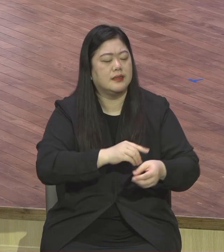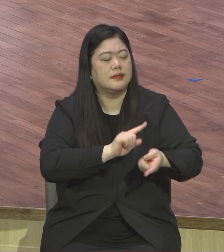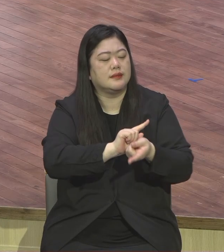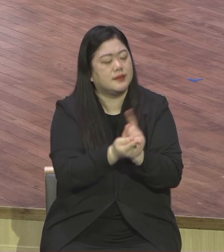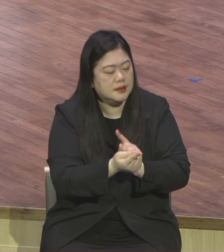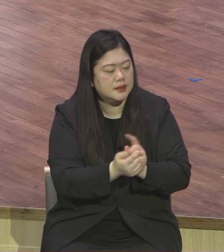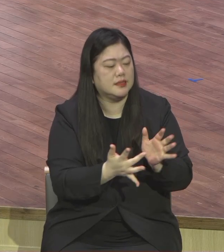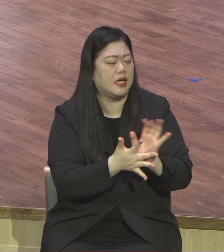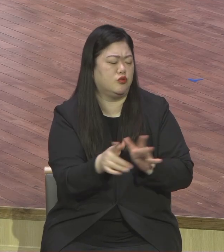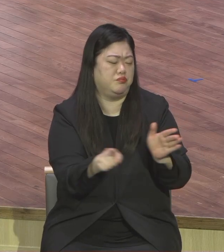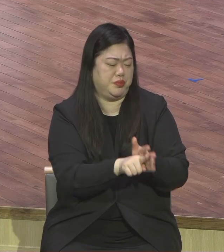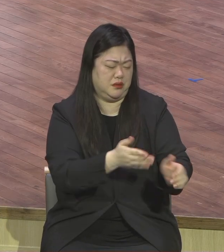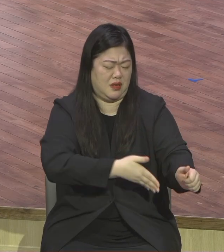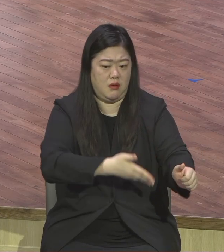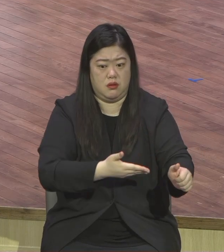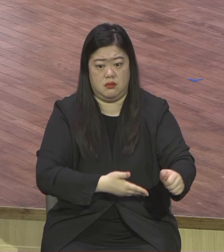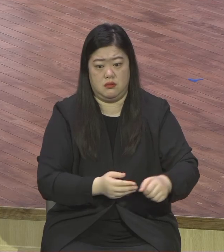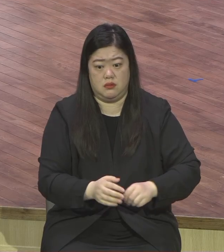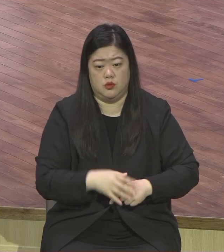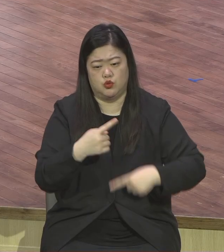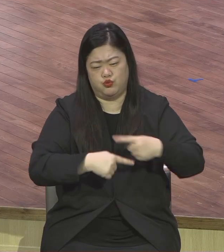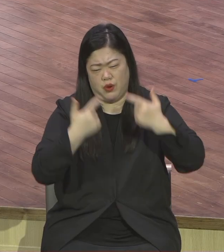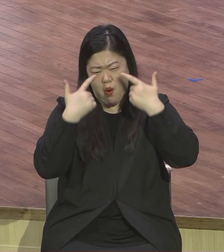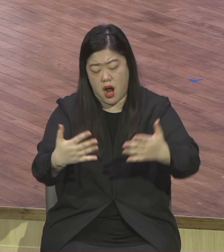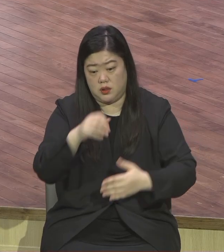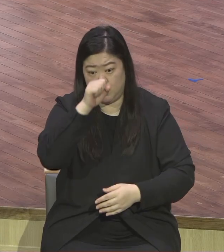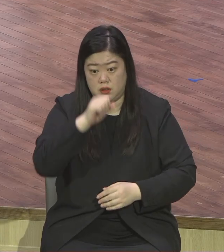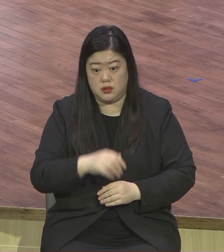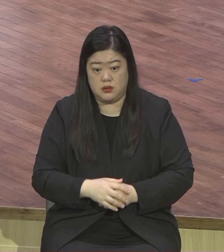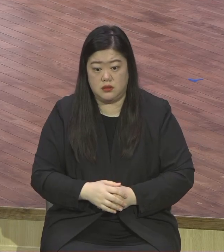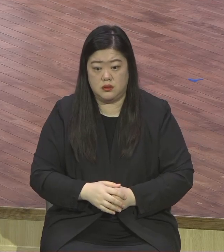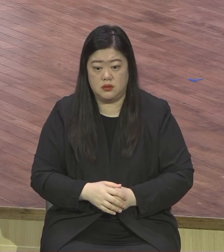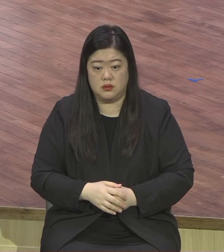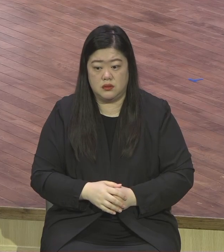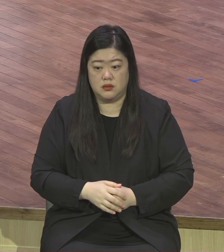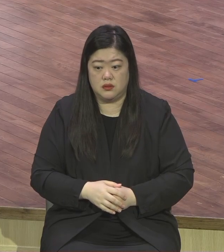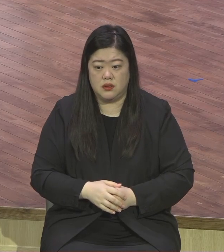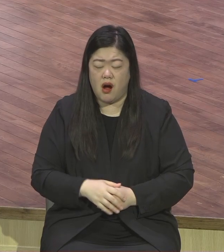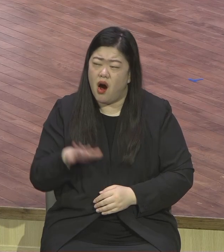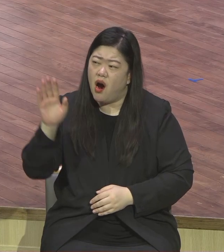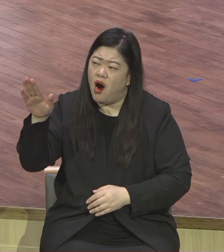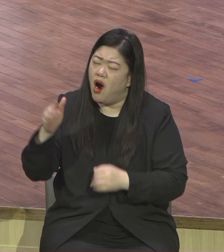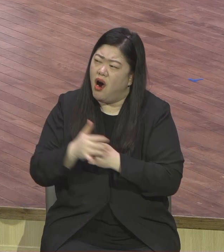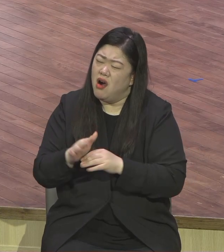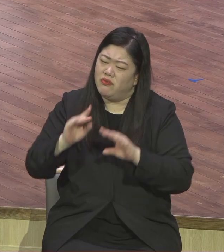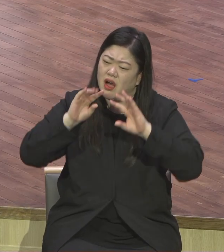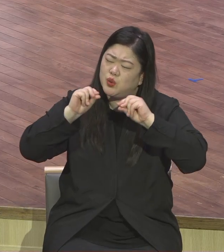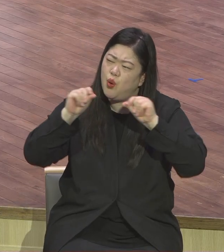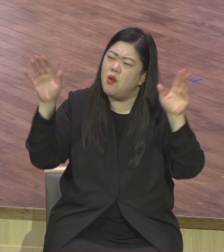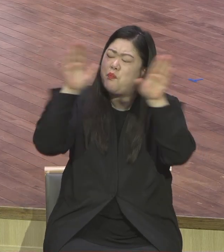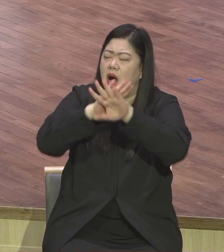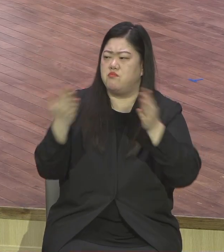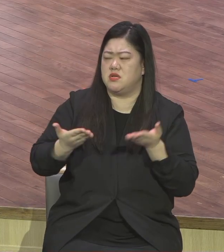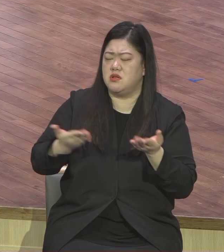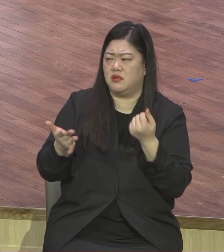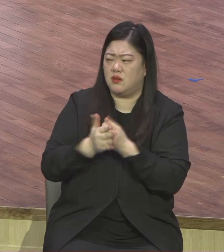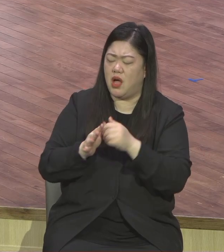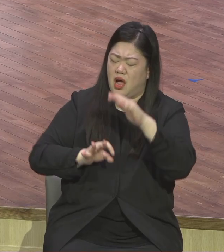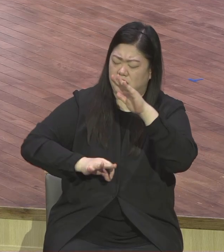택시기사가 잠잘 차간도 없는데 아이고 제가 잠잘 차간도 나오지 마 교회 날 필요 없고 예수님 영접해 예수님